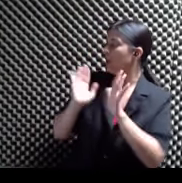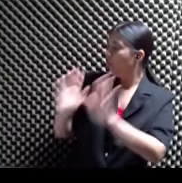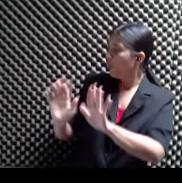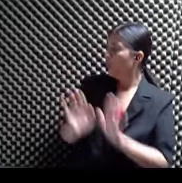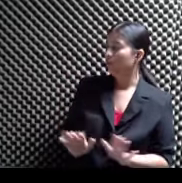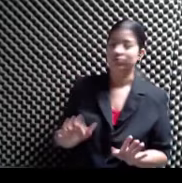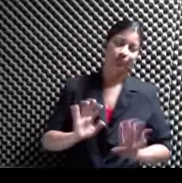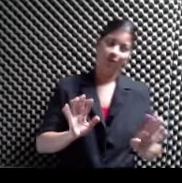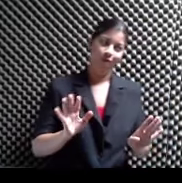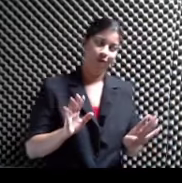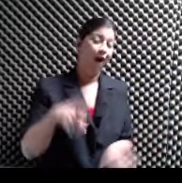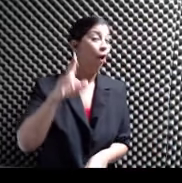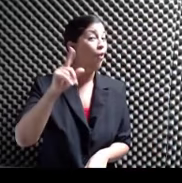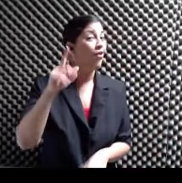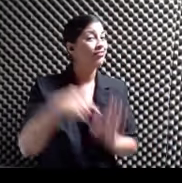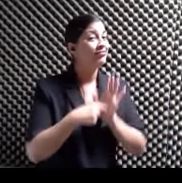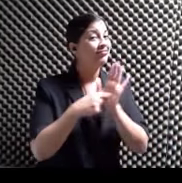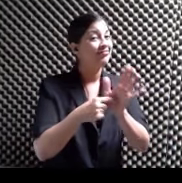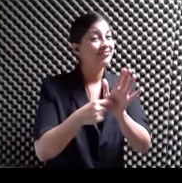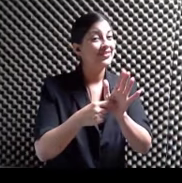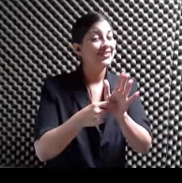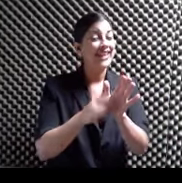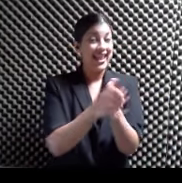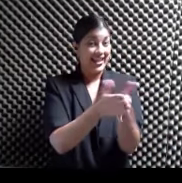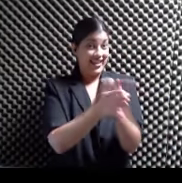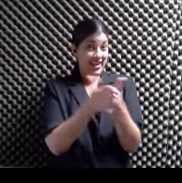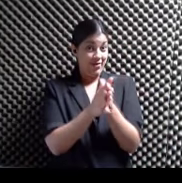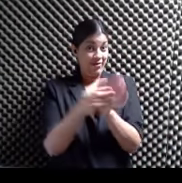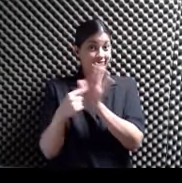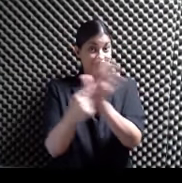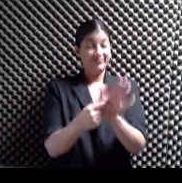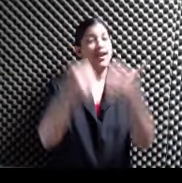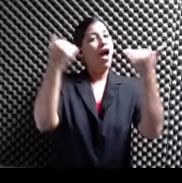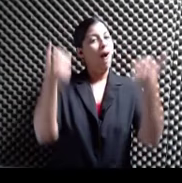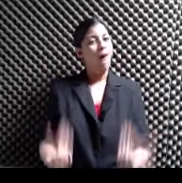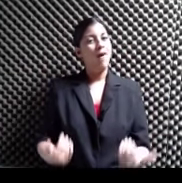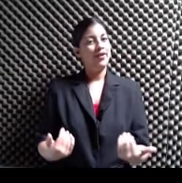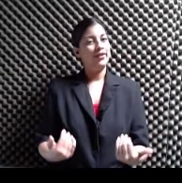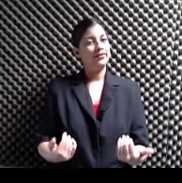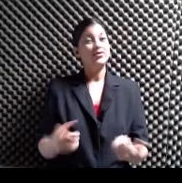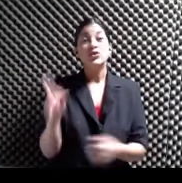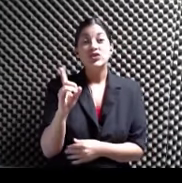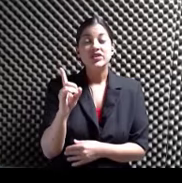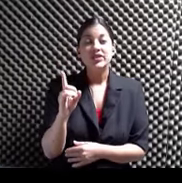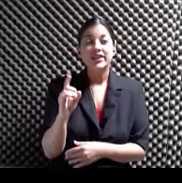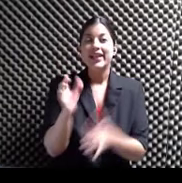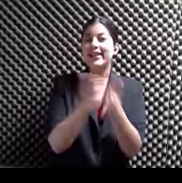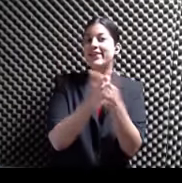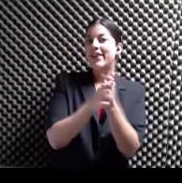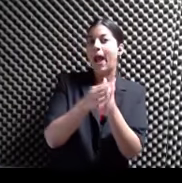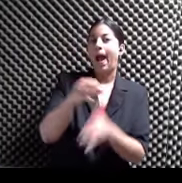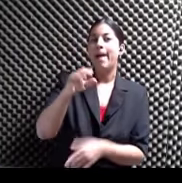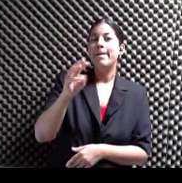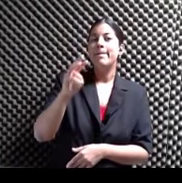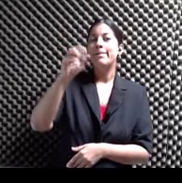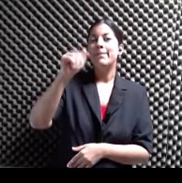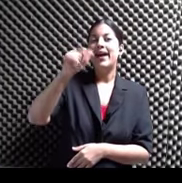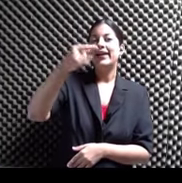jueves Es una presentación de libros Ya ahora Es justamente En la librería mágica En la avenida Ponce de Londres Río